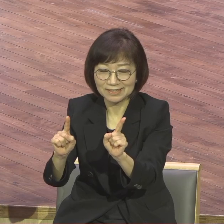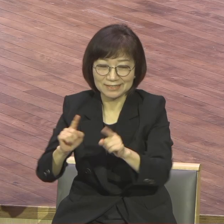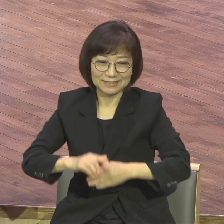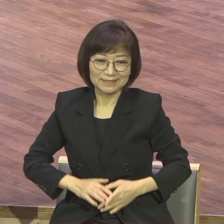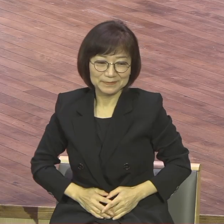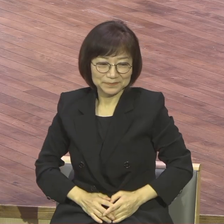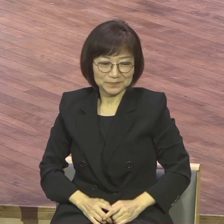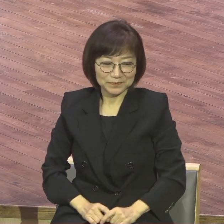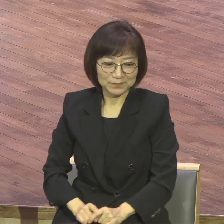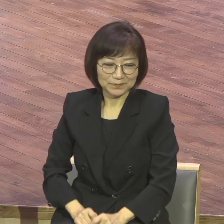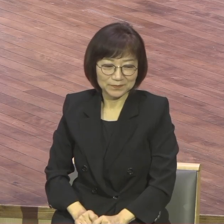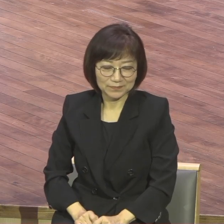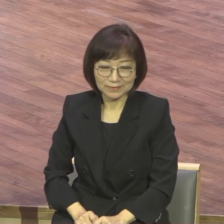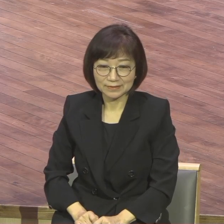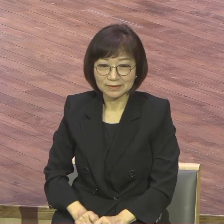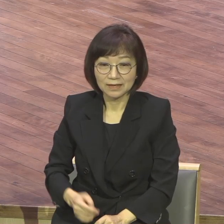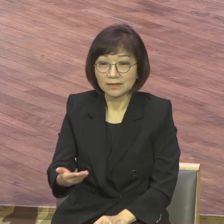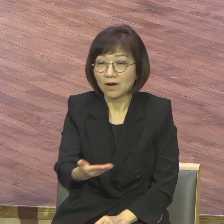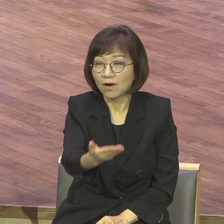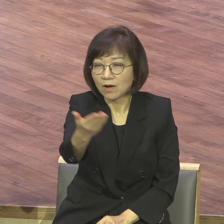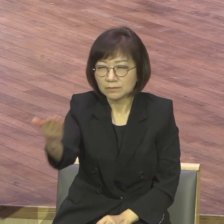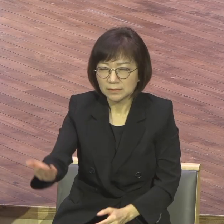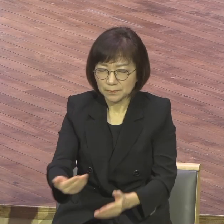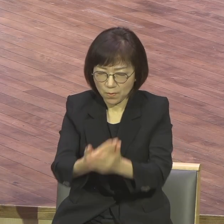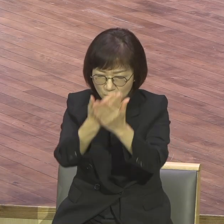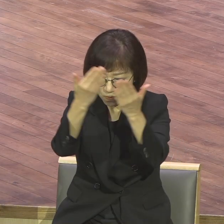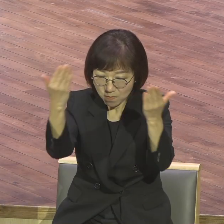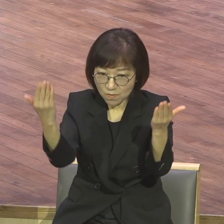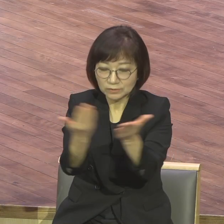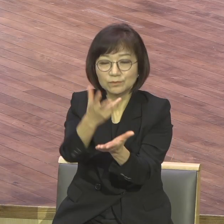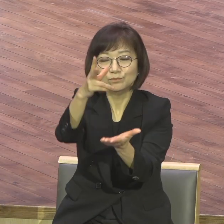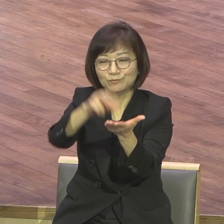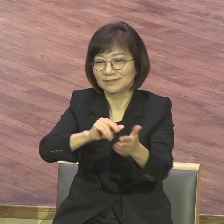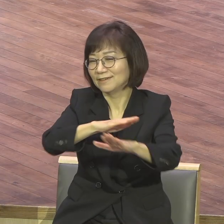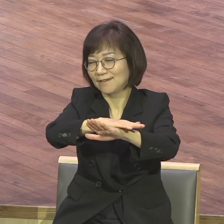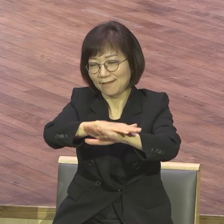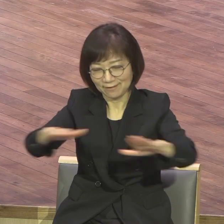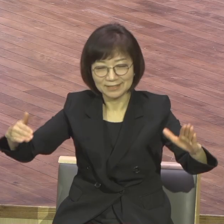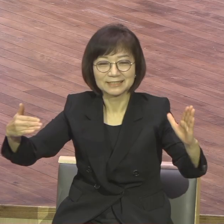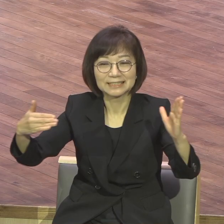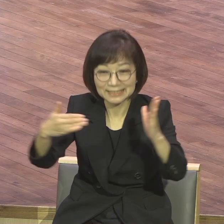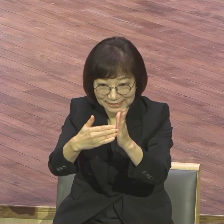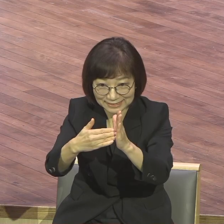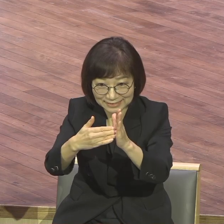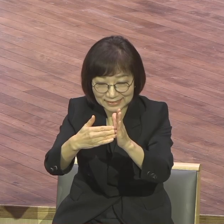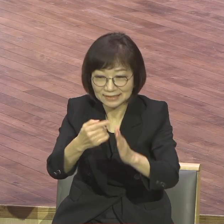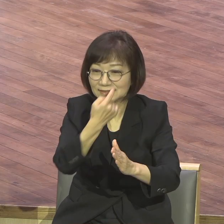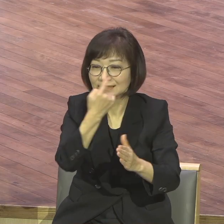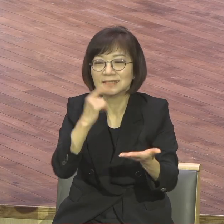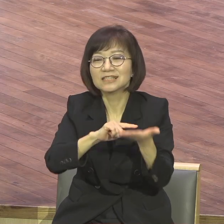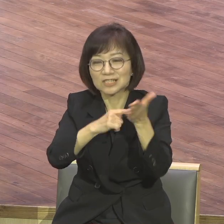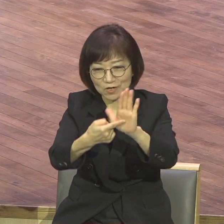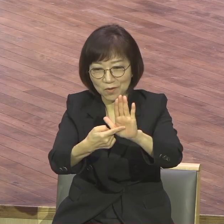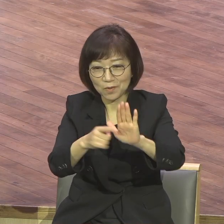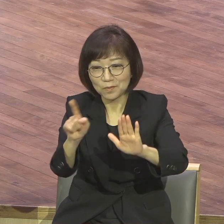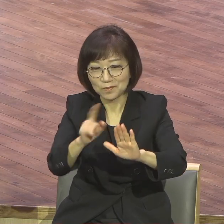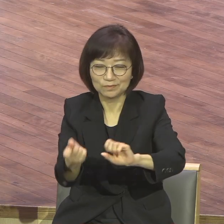여러분의 인생 문제를 다 해결했다. 하는 증거로 부활하셨다니까요. 죽고